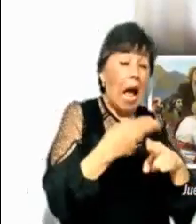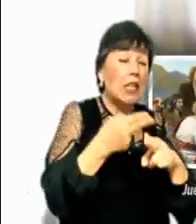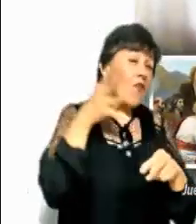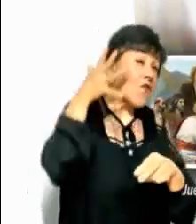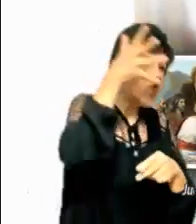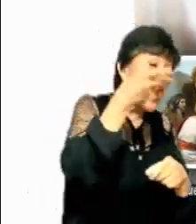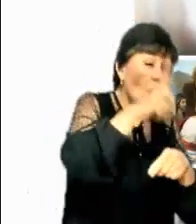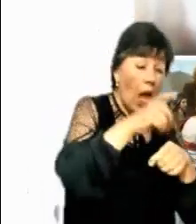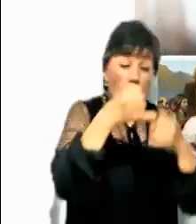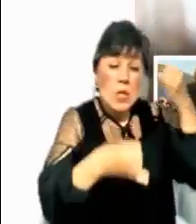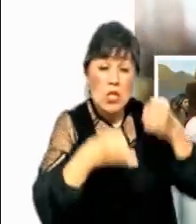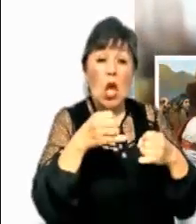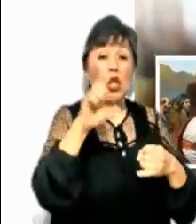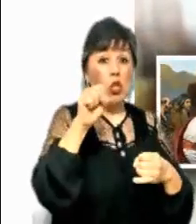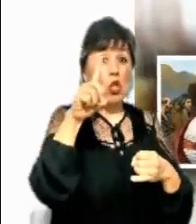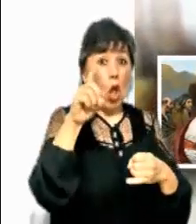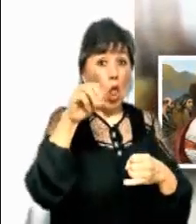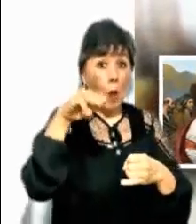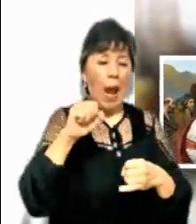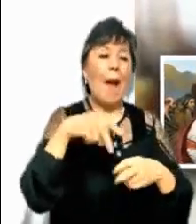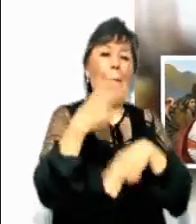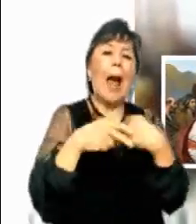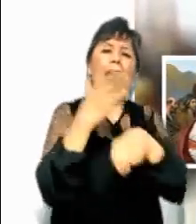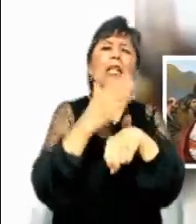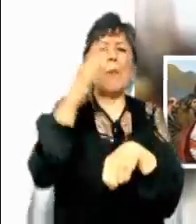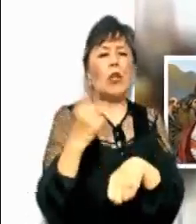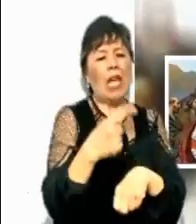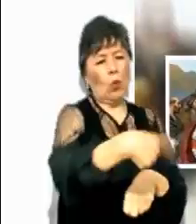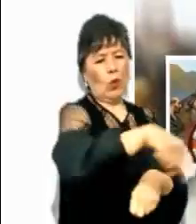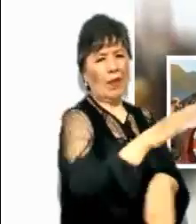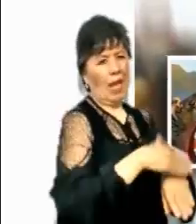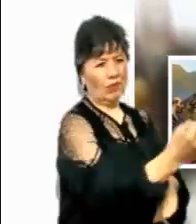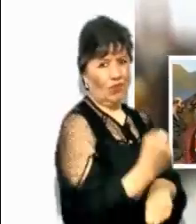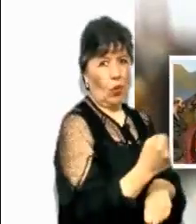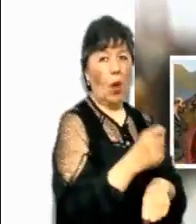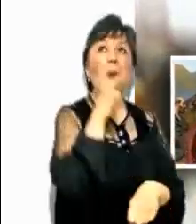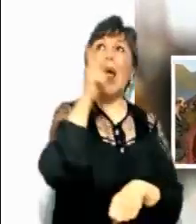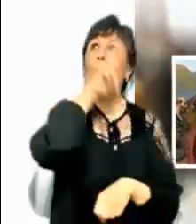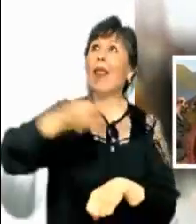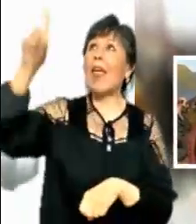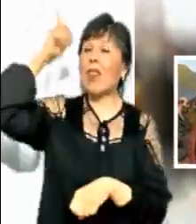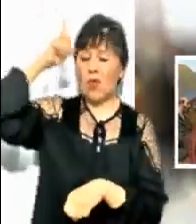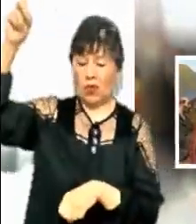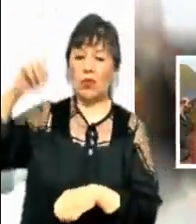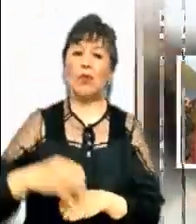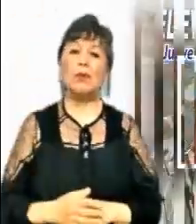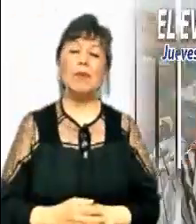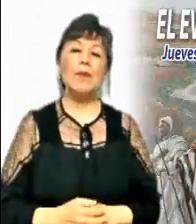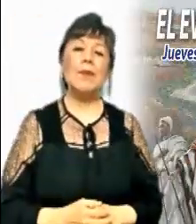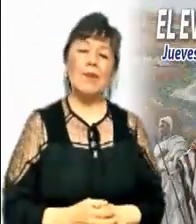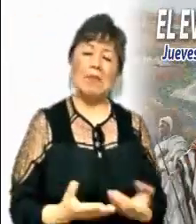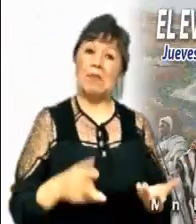el día del juicio, Sodoma será tratada con menos rigor que esa ciudad. Palabra del Señor.